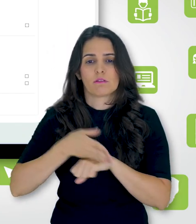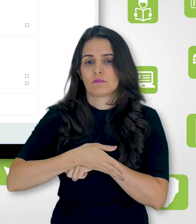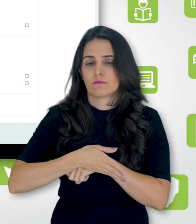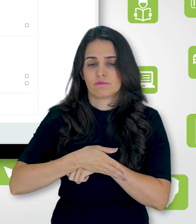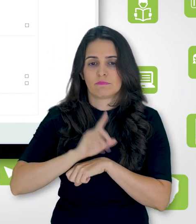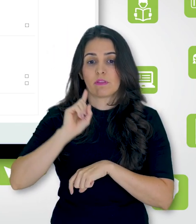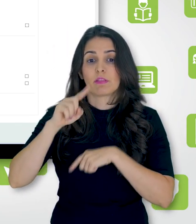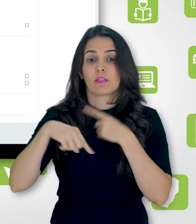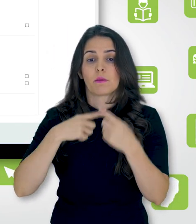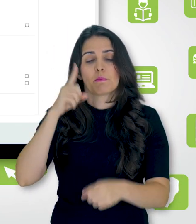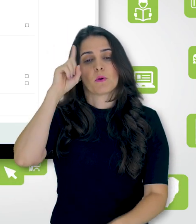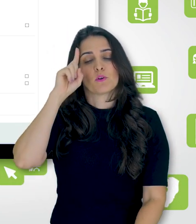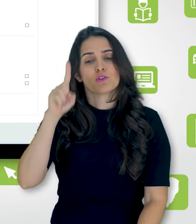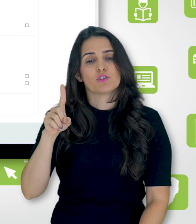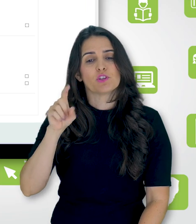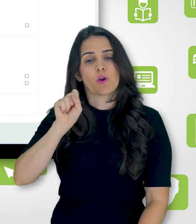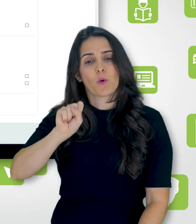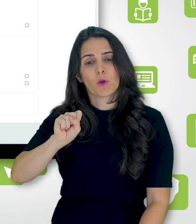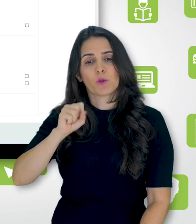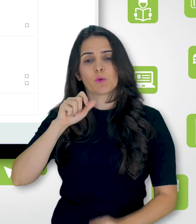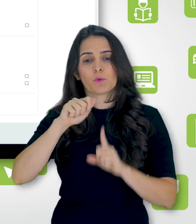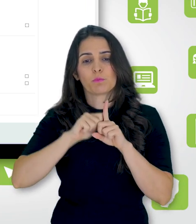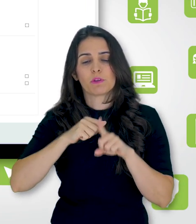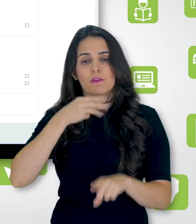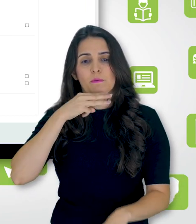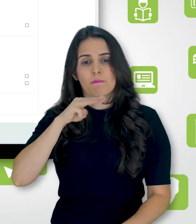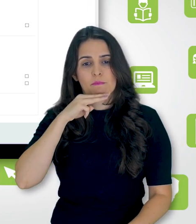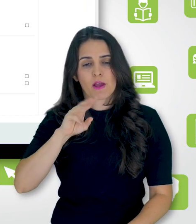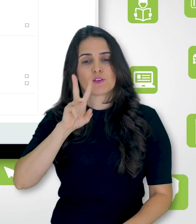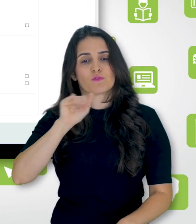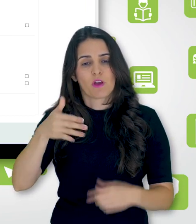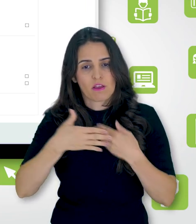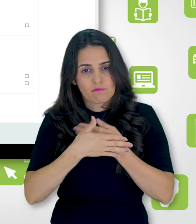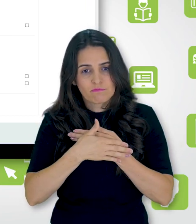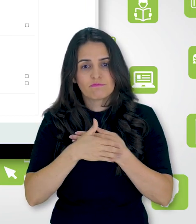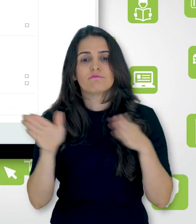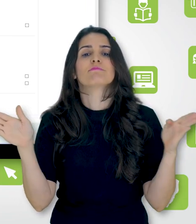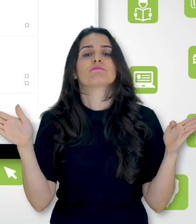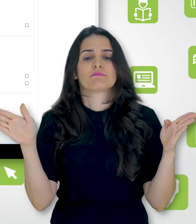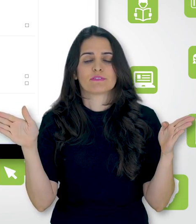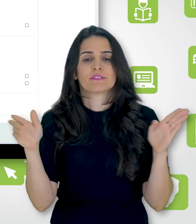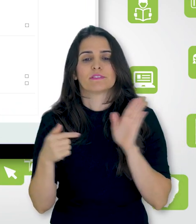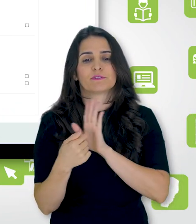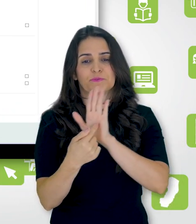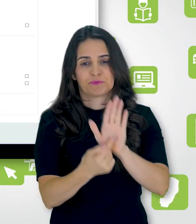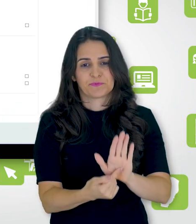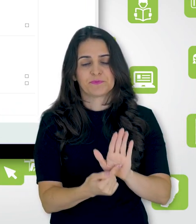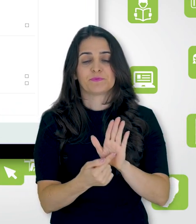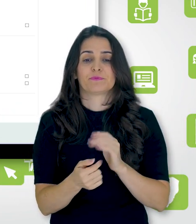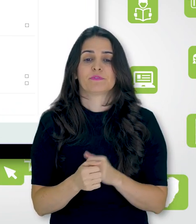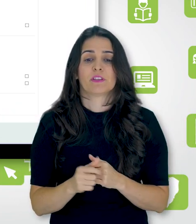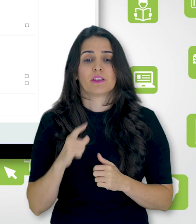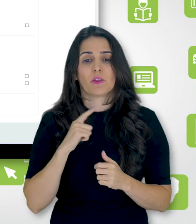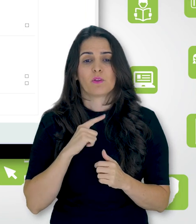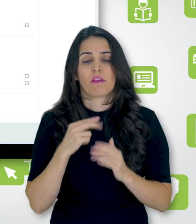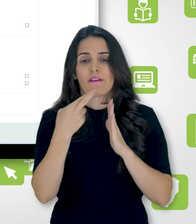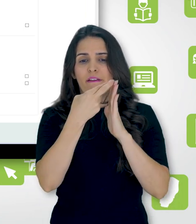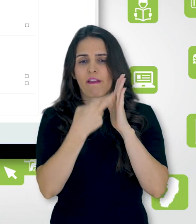depois do dia 8 de março. Então, basicamente, é isso. São diversas opções de restrição, você